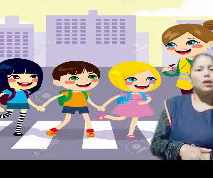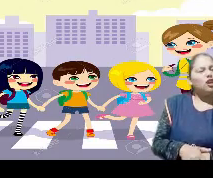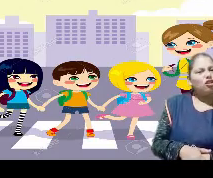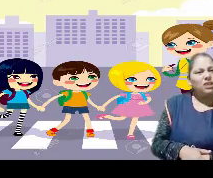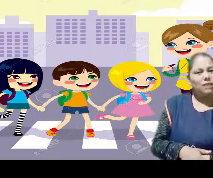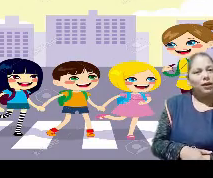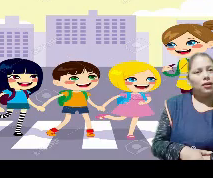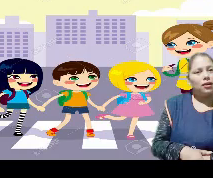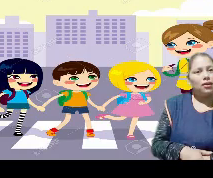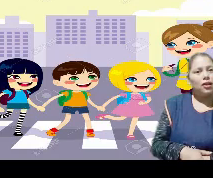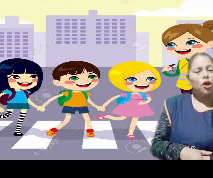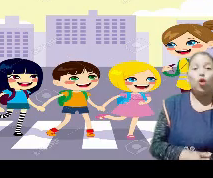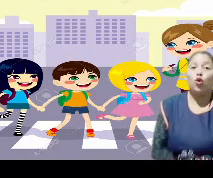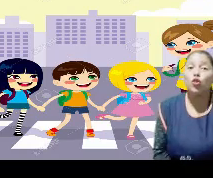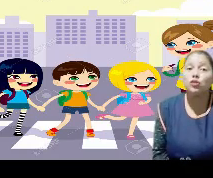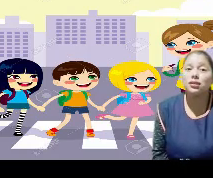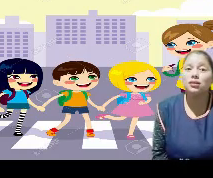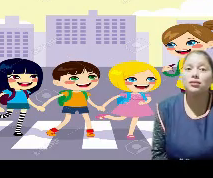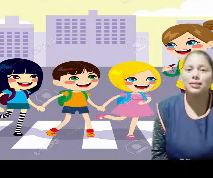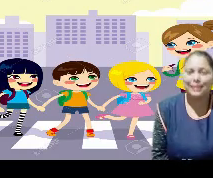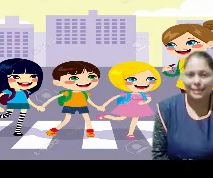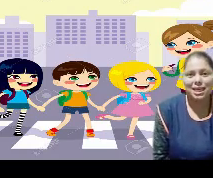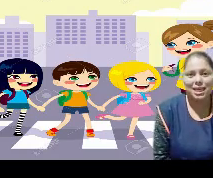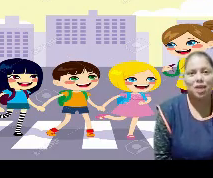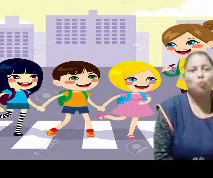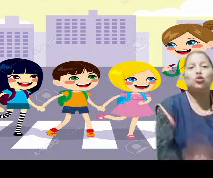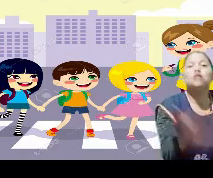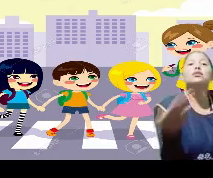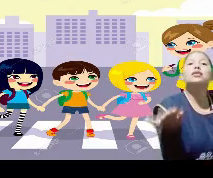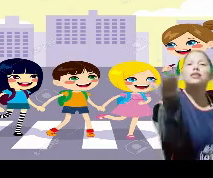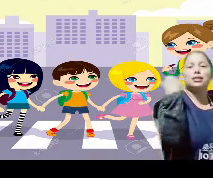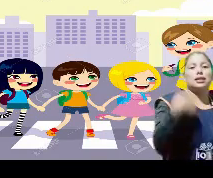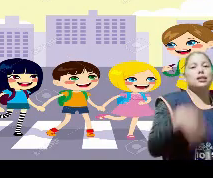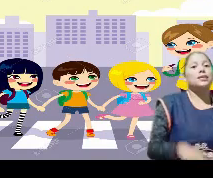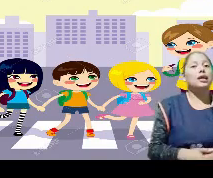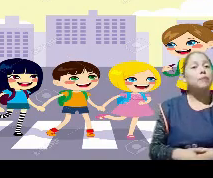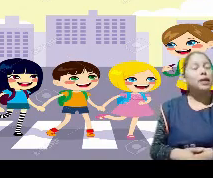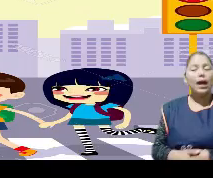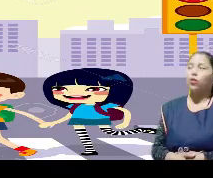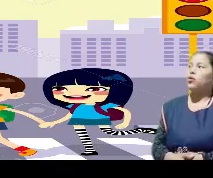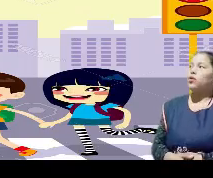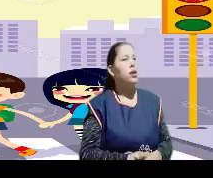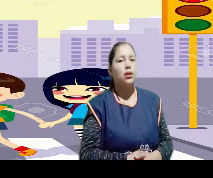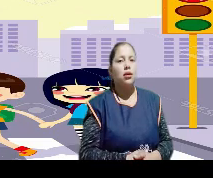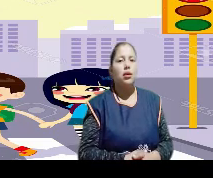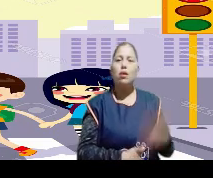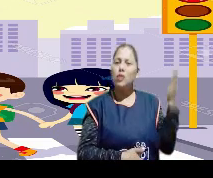¿Qué observan? ¿Lo conocen? Sí. Muchas veces les he explicado.